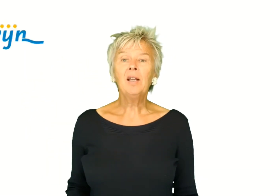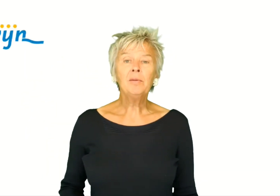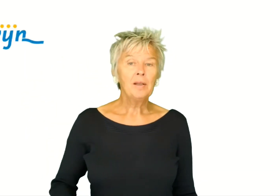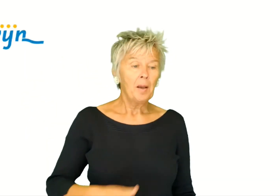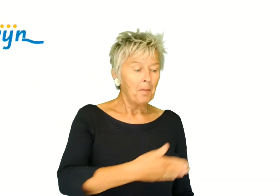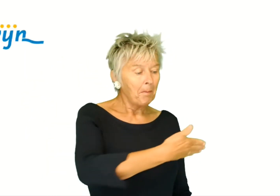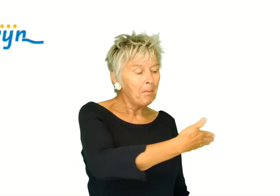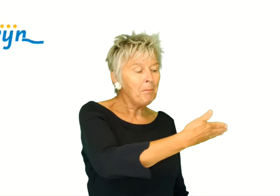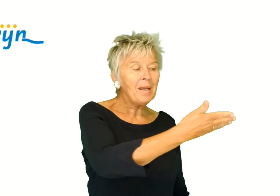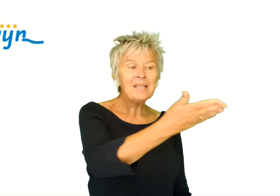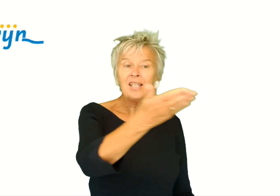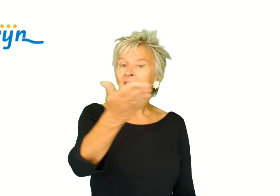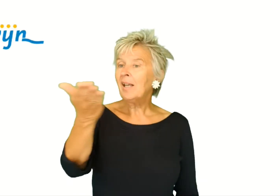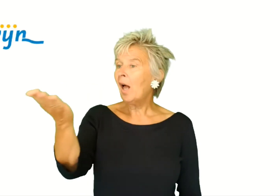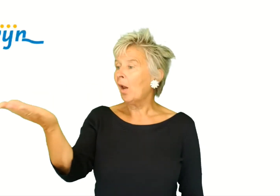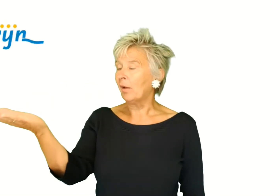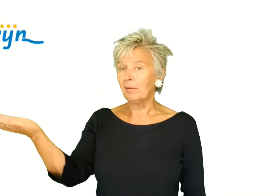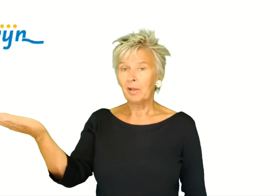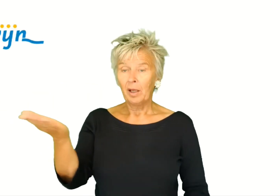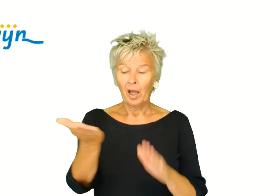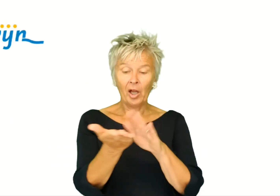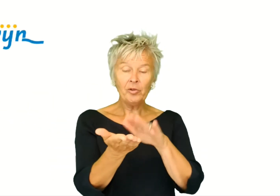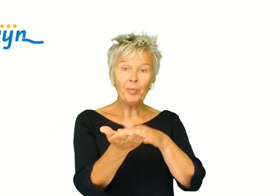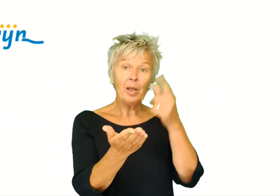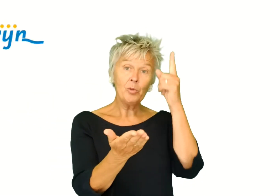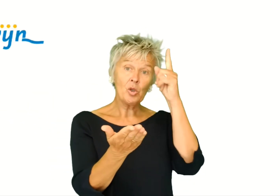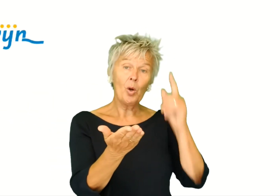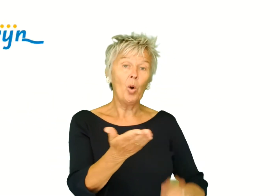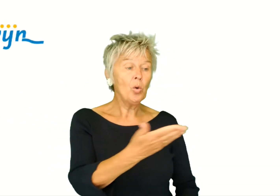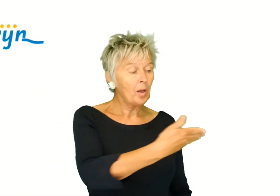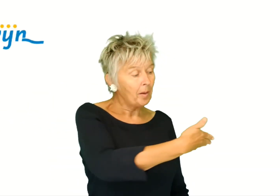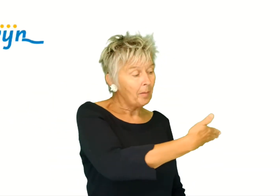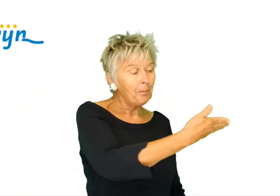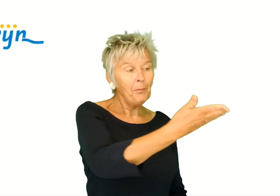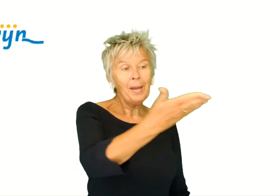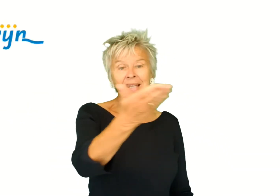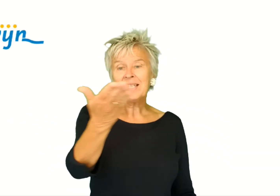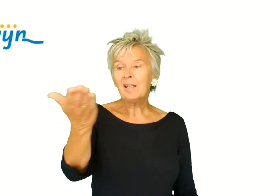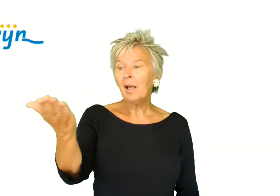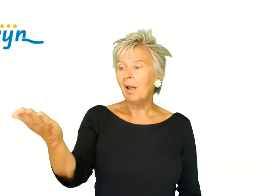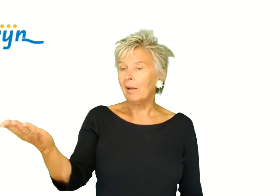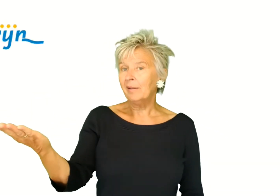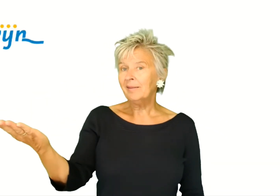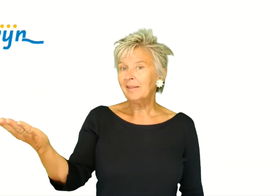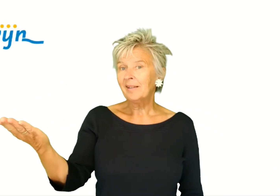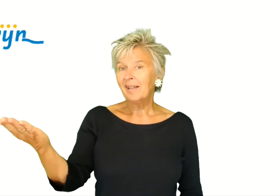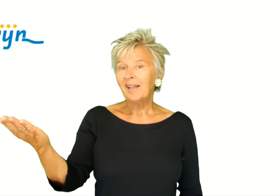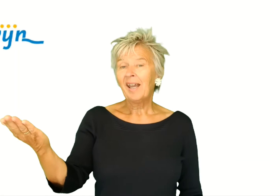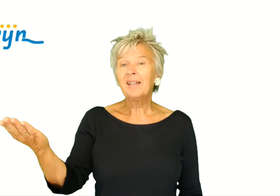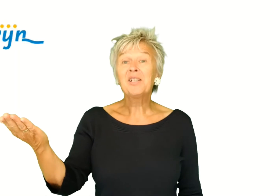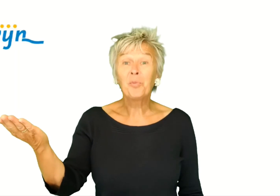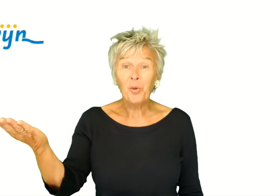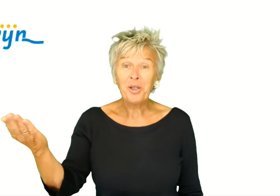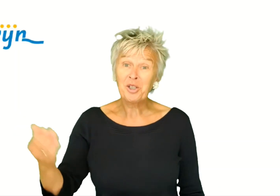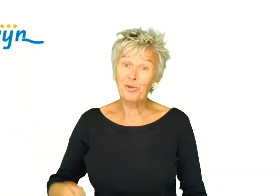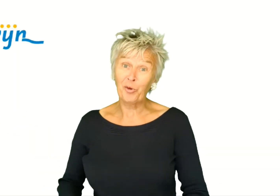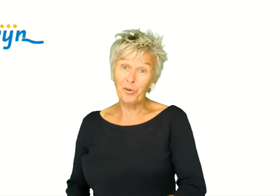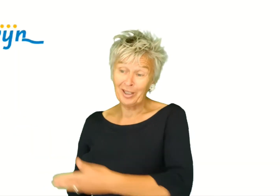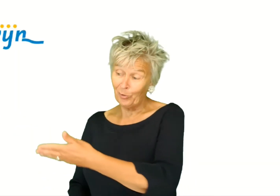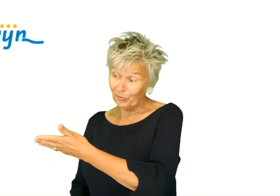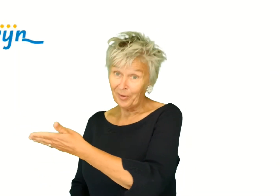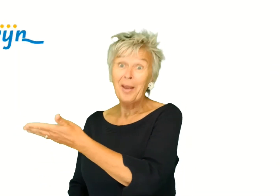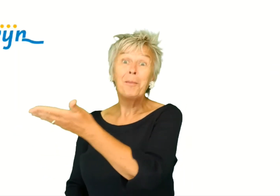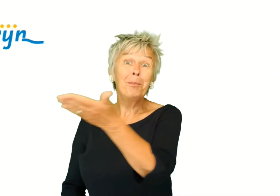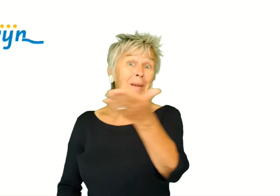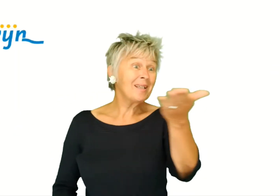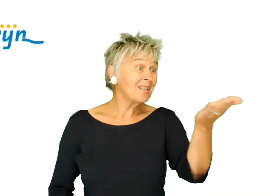En dan met z'n allen, handbalm dus omhoog, met z'n allen. En het is mooi als je de